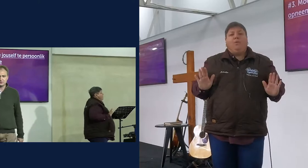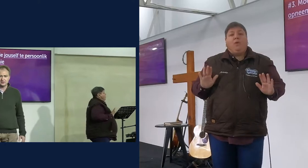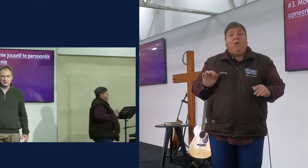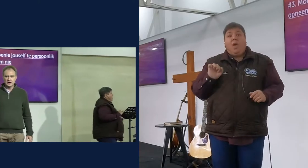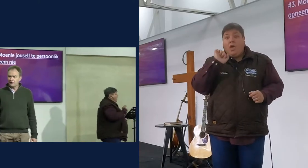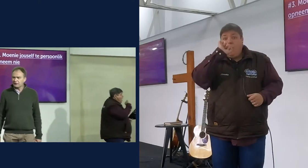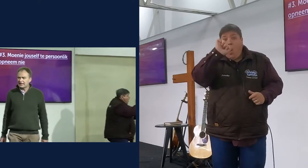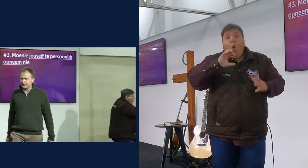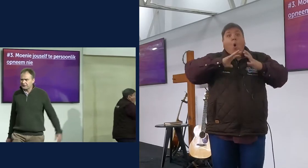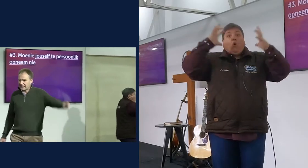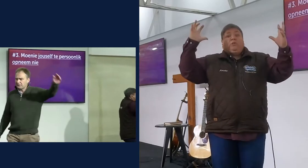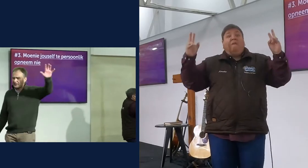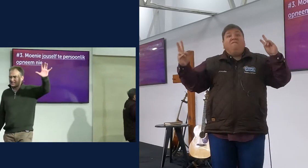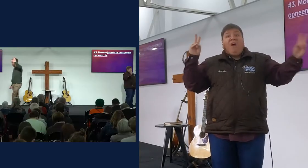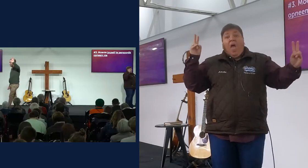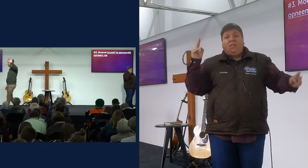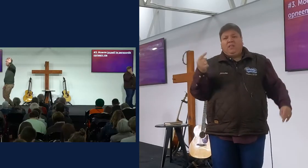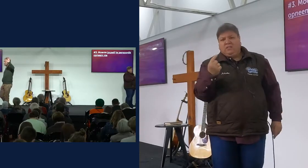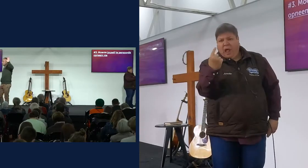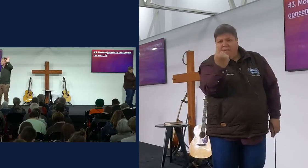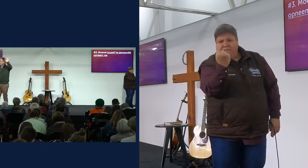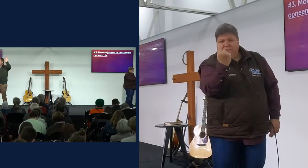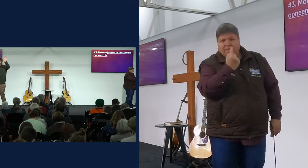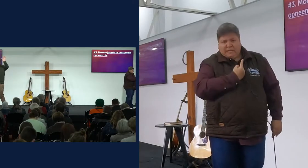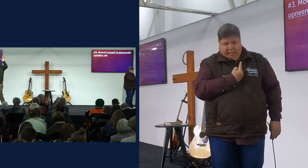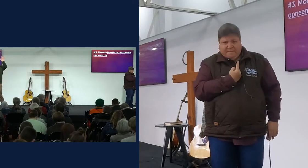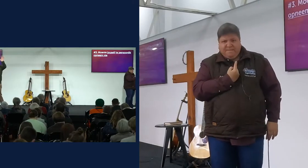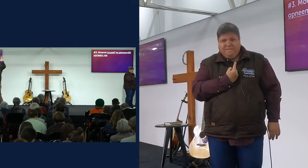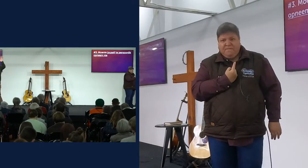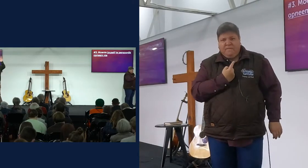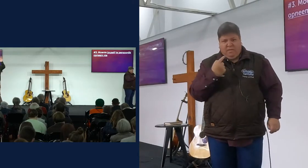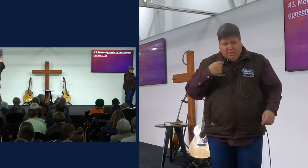self, wie van jylle vertel vir jylle self, allerhande spookstories,